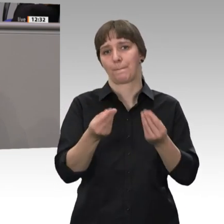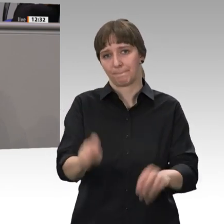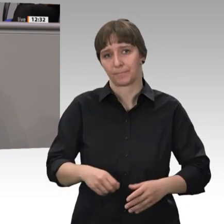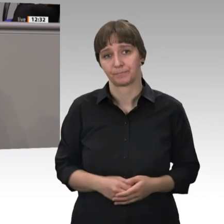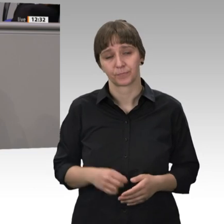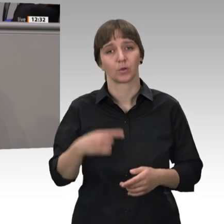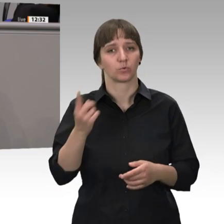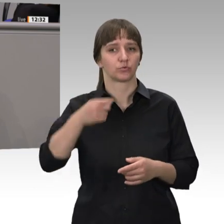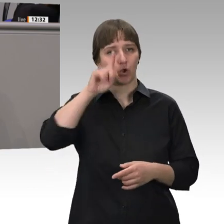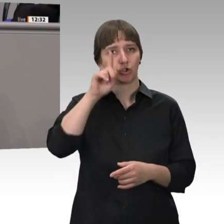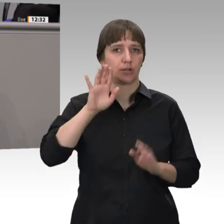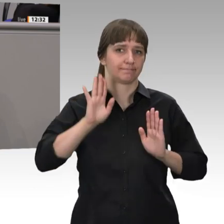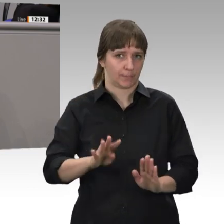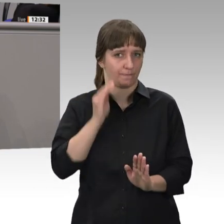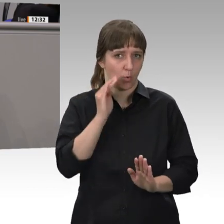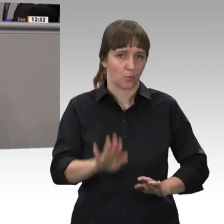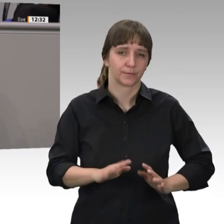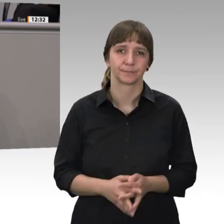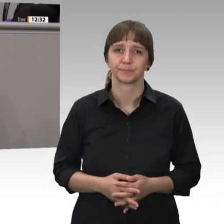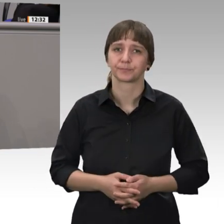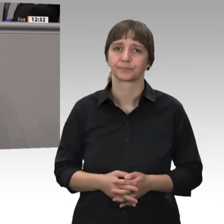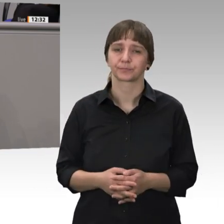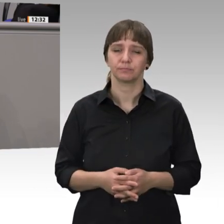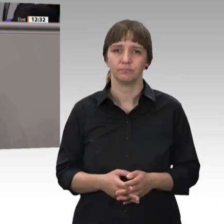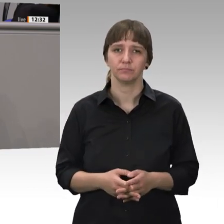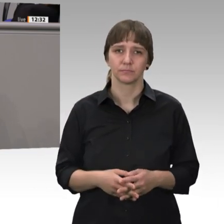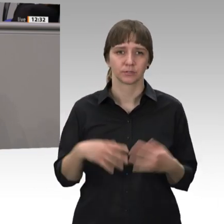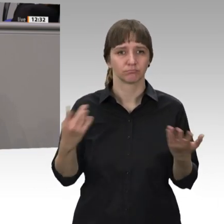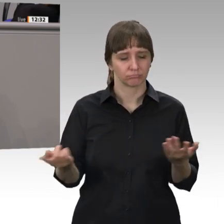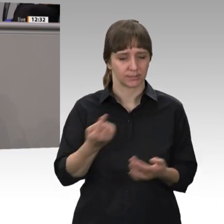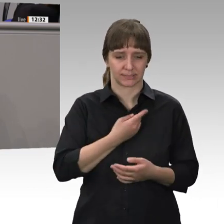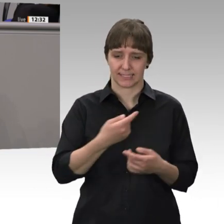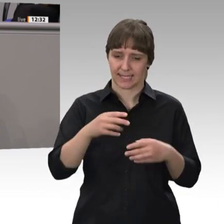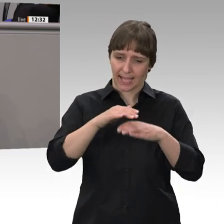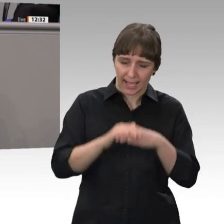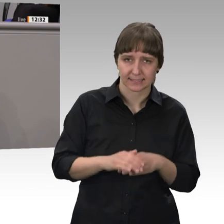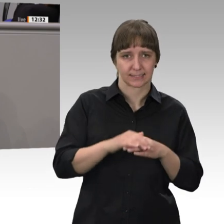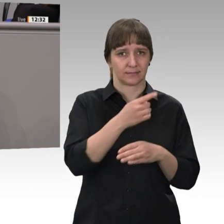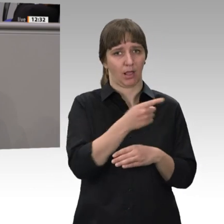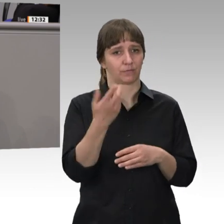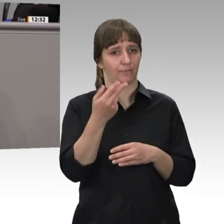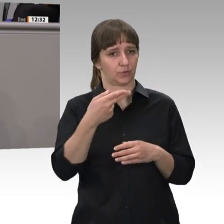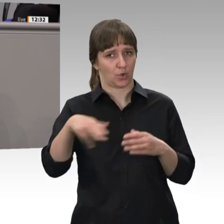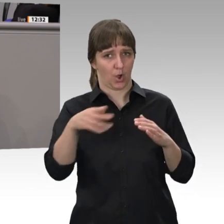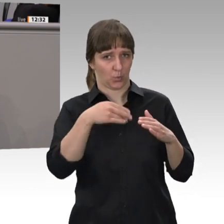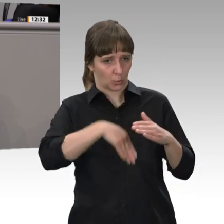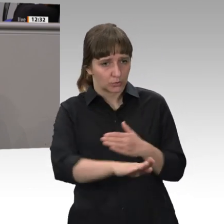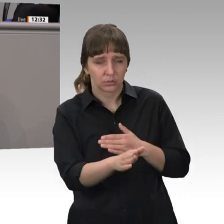Aufenthalt in Deutschland. Eine eigene Rente unterhalb der 1 050 Euro soll gegebenenfalls auf diese Mindestrente aufgestockt werden.